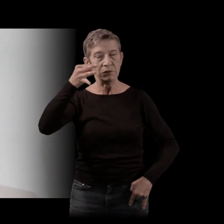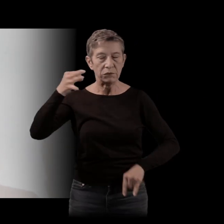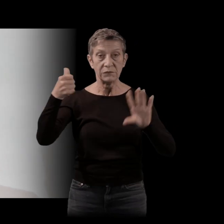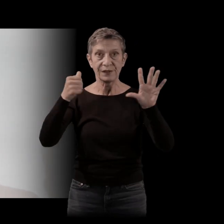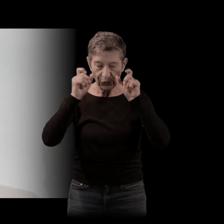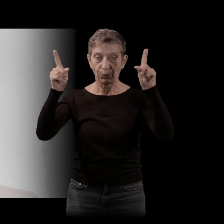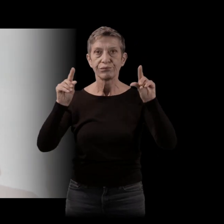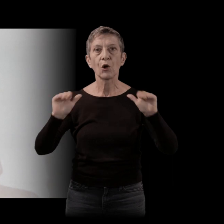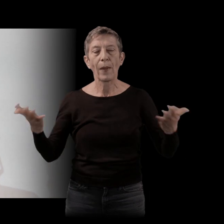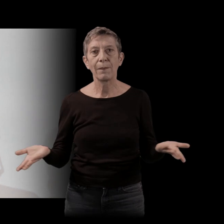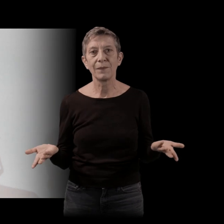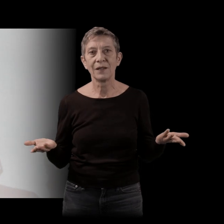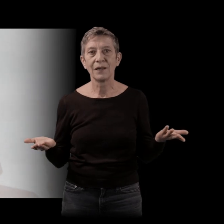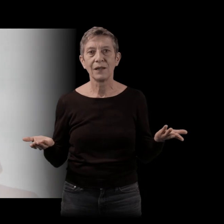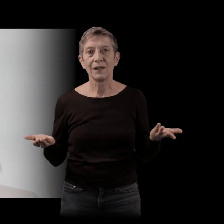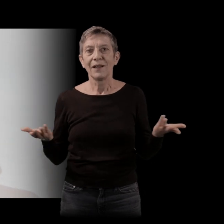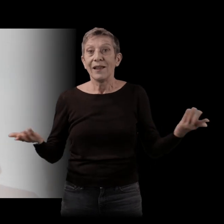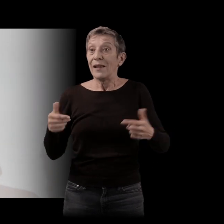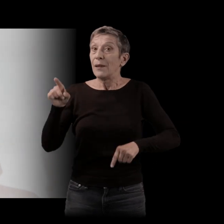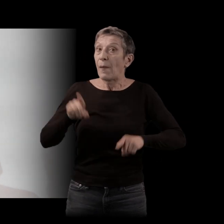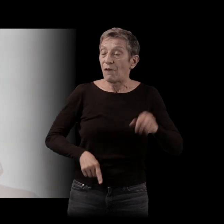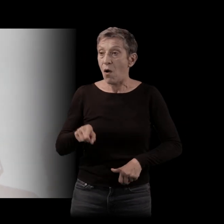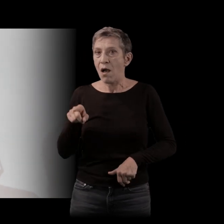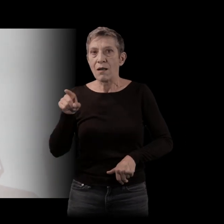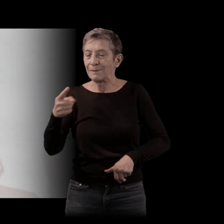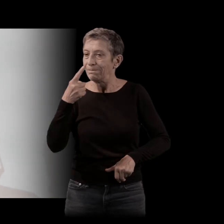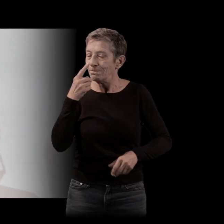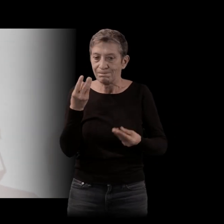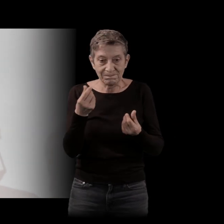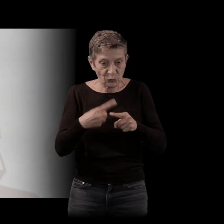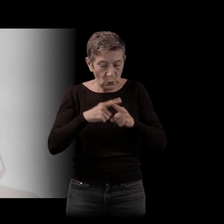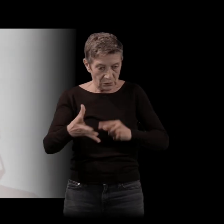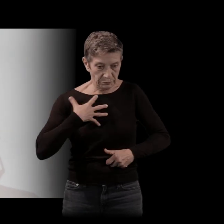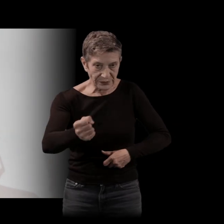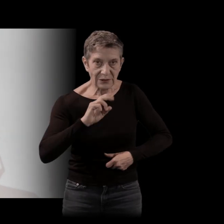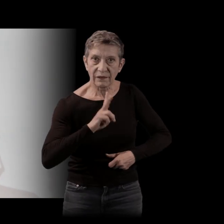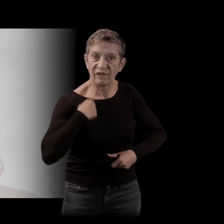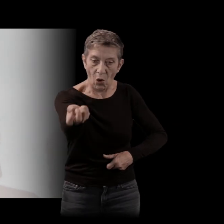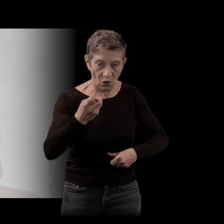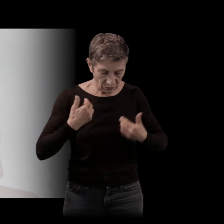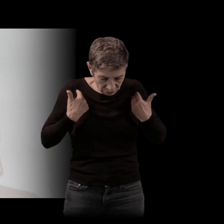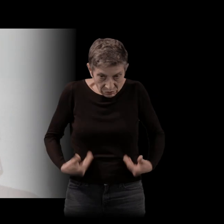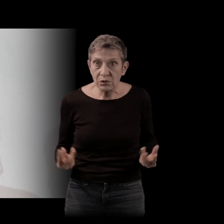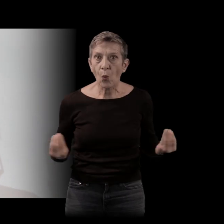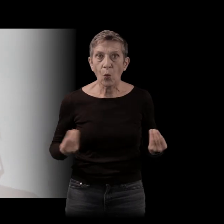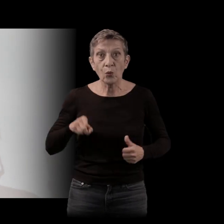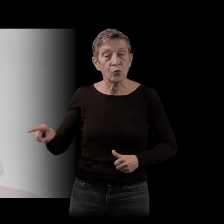heures quand même. Elle avait parfois le sentiment que quelque chose lui avait été volé, qu'elle ne s'appartenait plus tout à fait. Désormais,